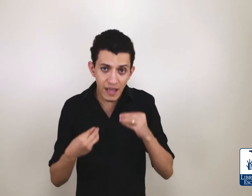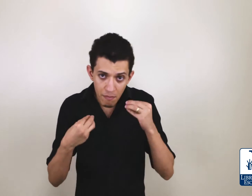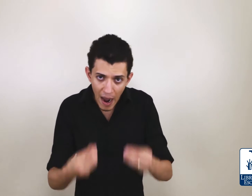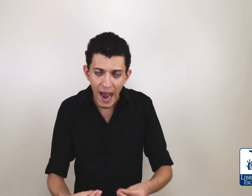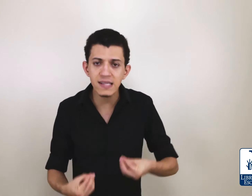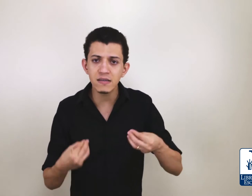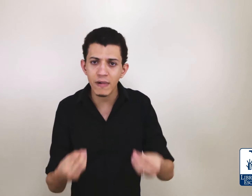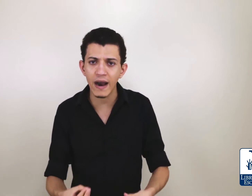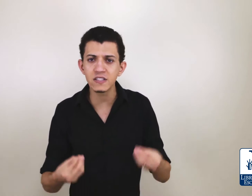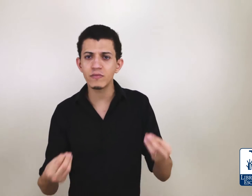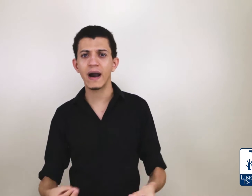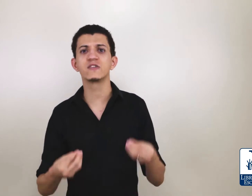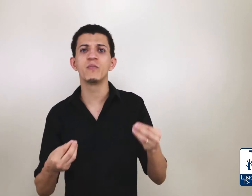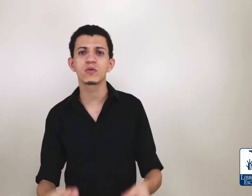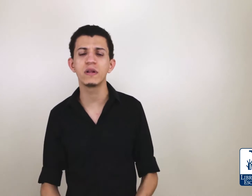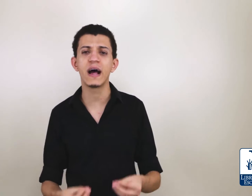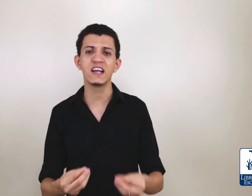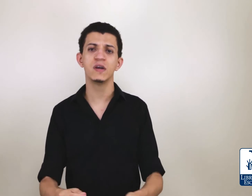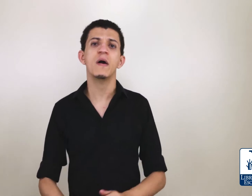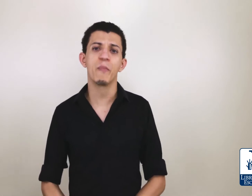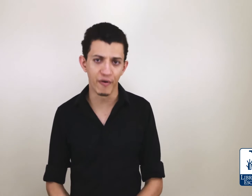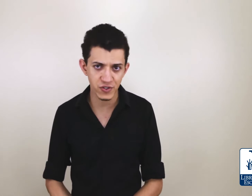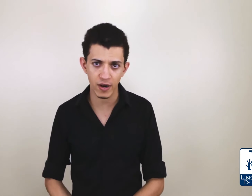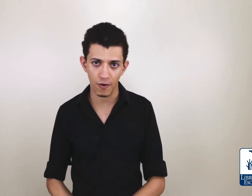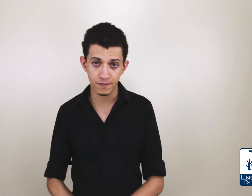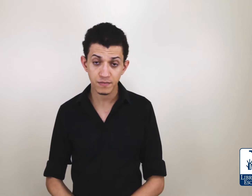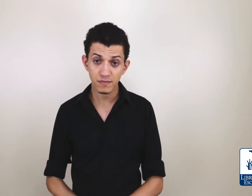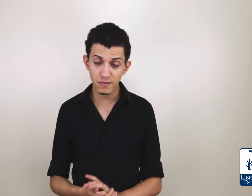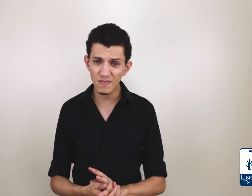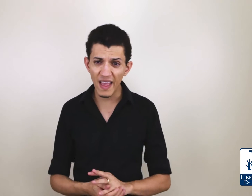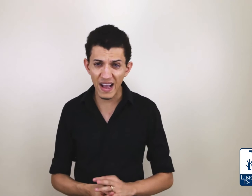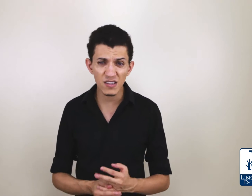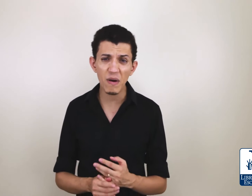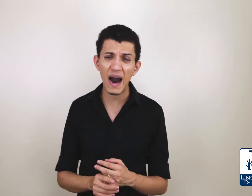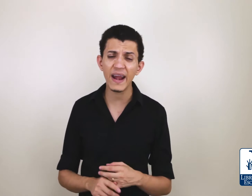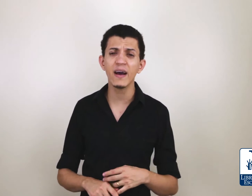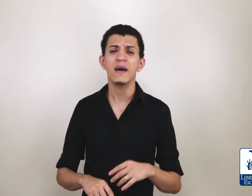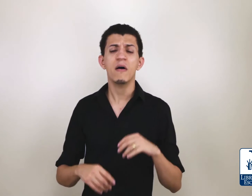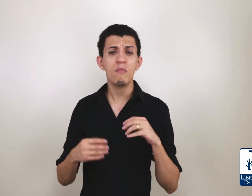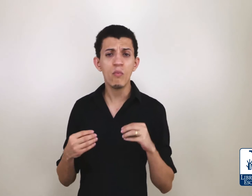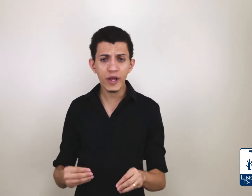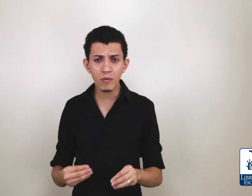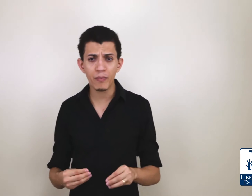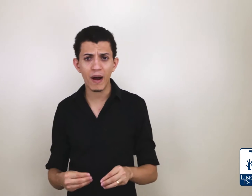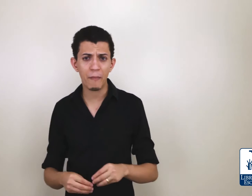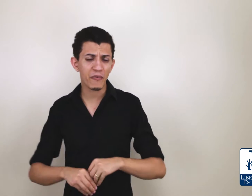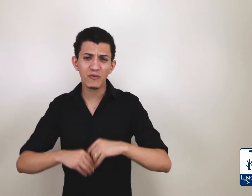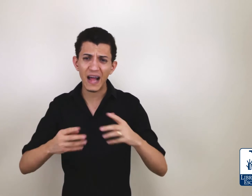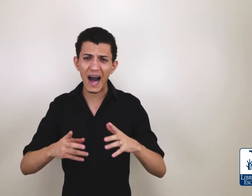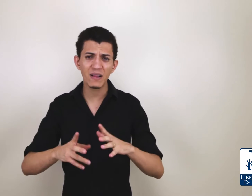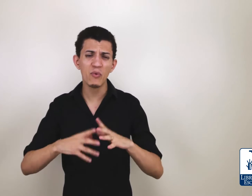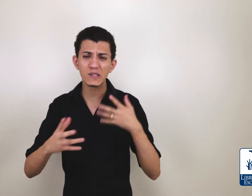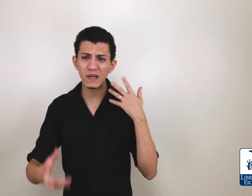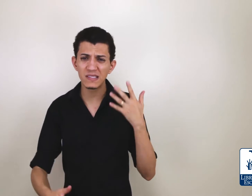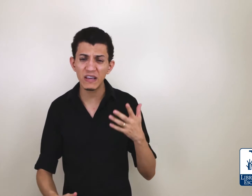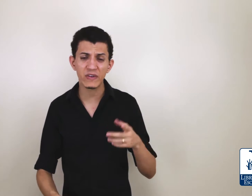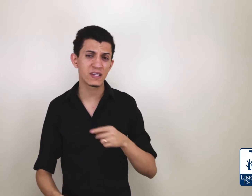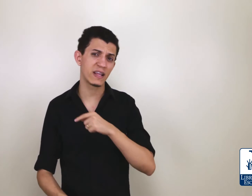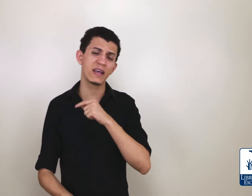ter mais e mais e mais oportunidade profissional. Essa é uma área muito aprofundada, muito específica, você tem que